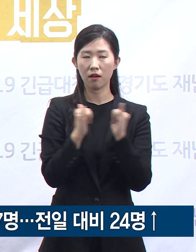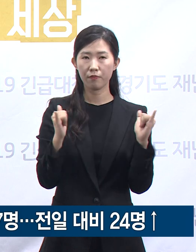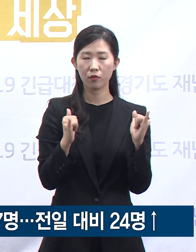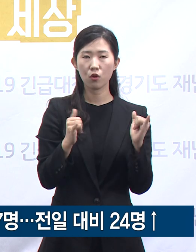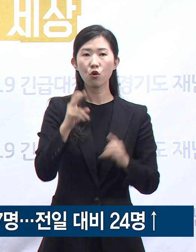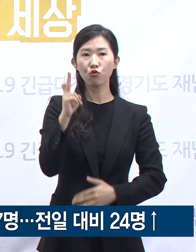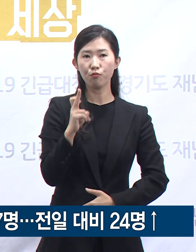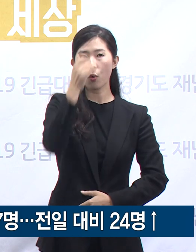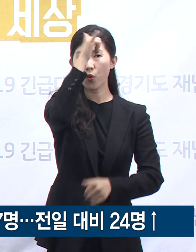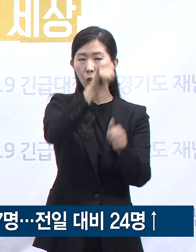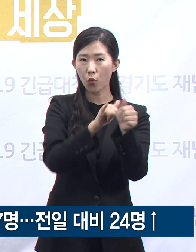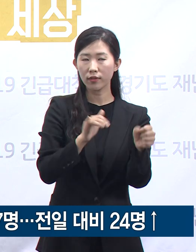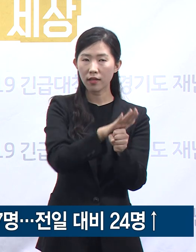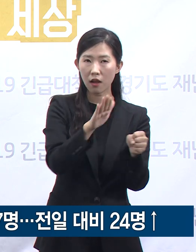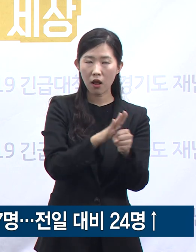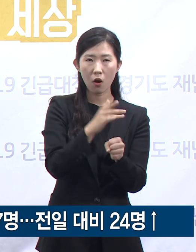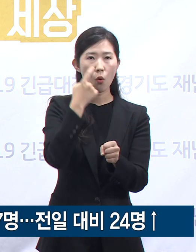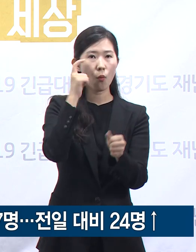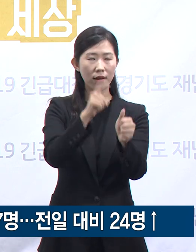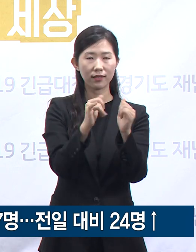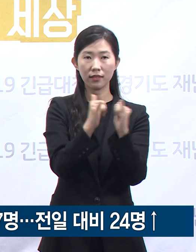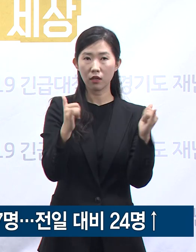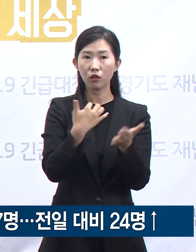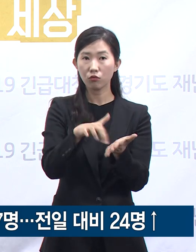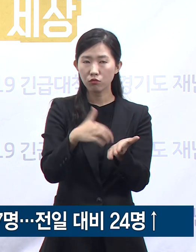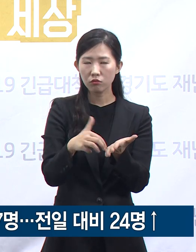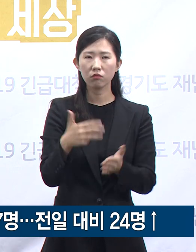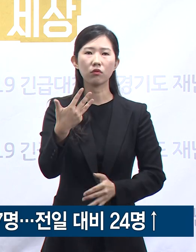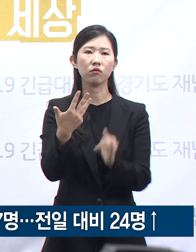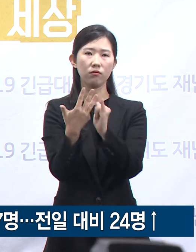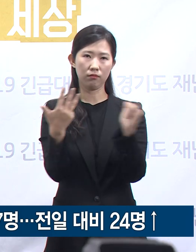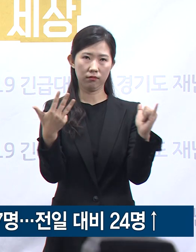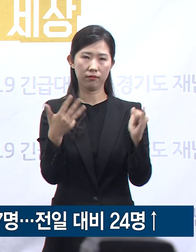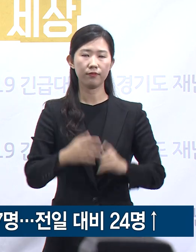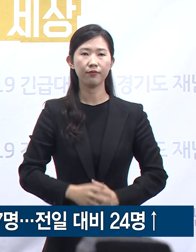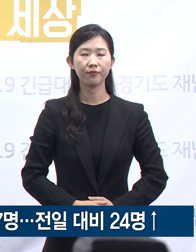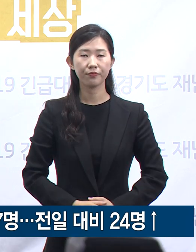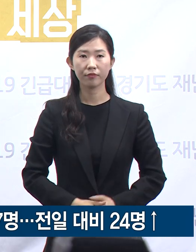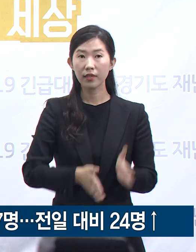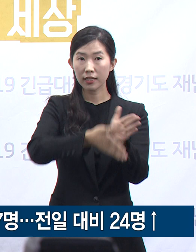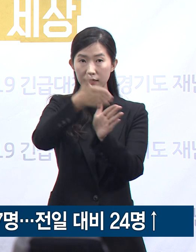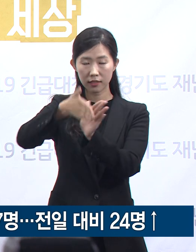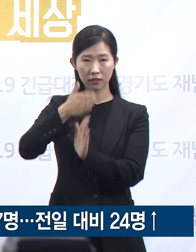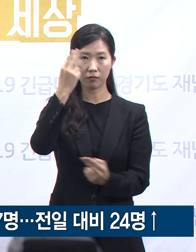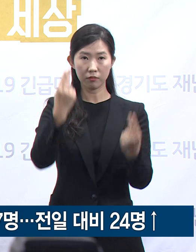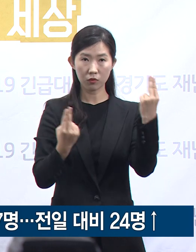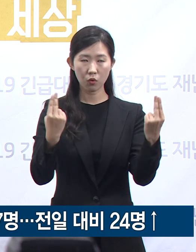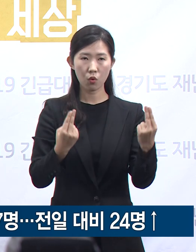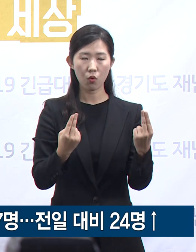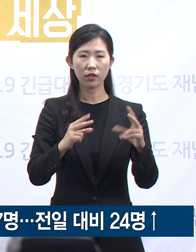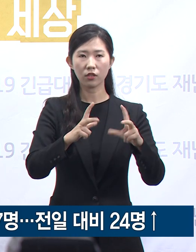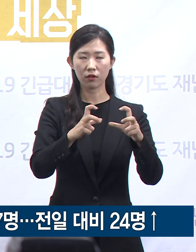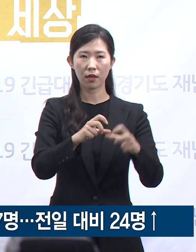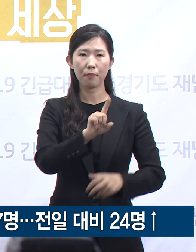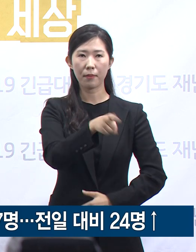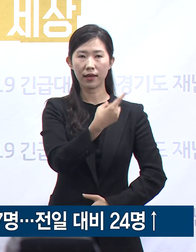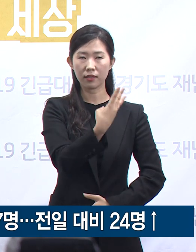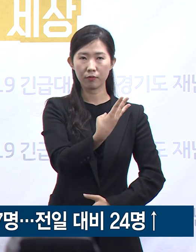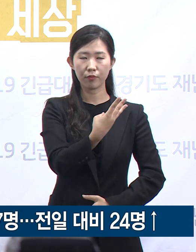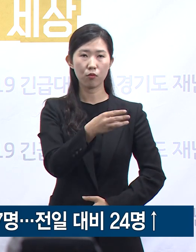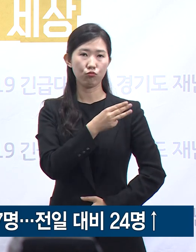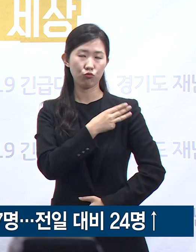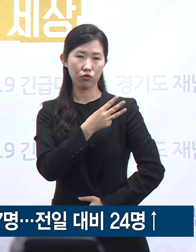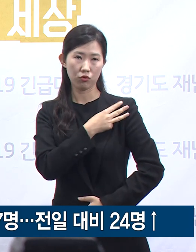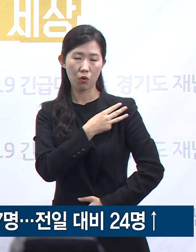효사랑 요양원 관련 확진자가 8명입니다. 시군별로 보면 성남시 103명, 부천시